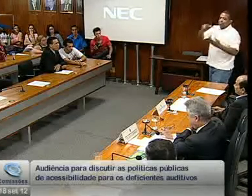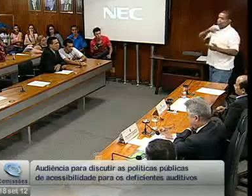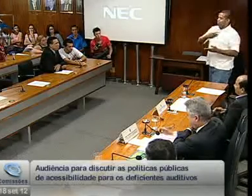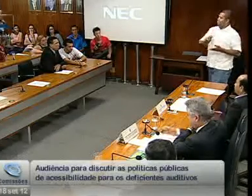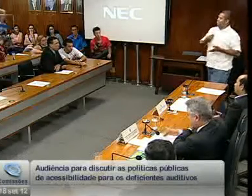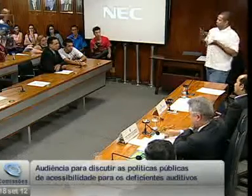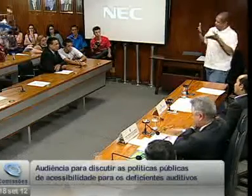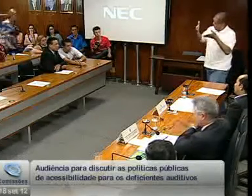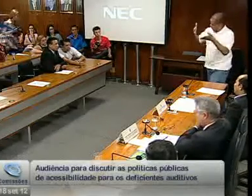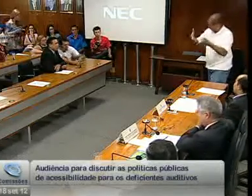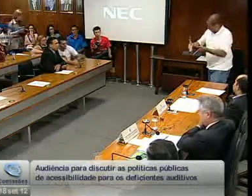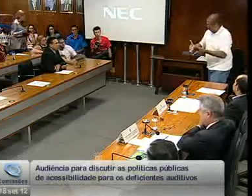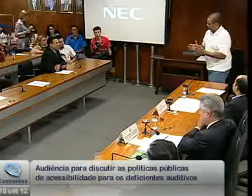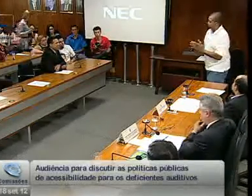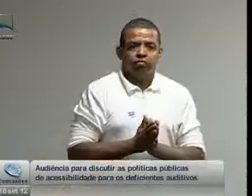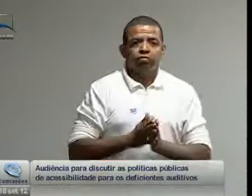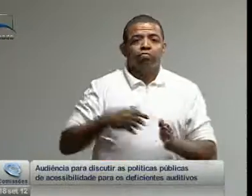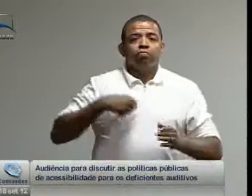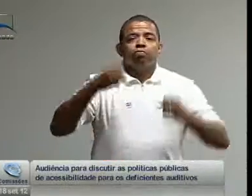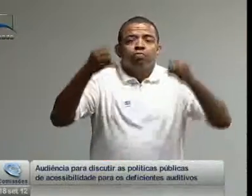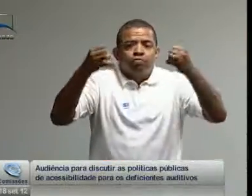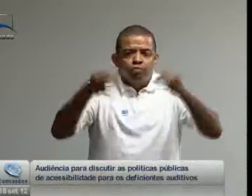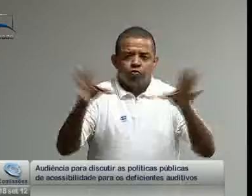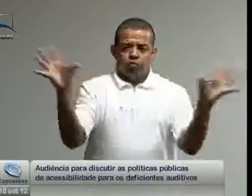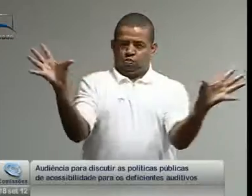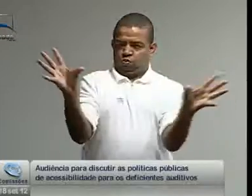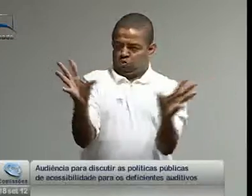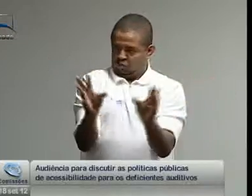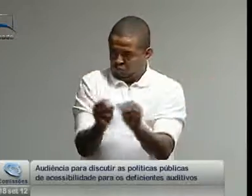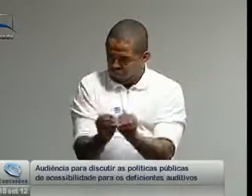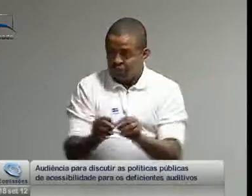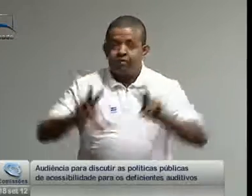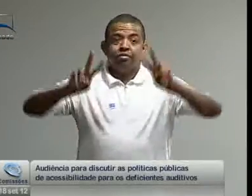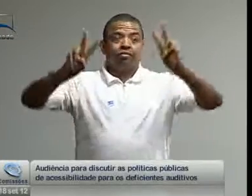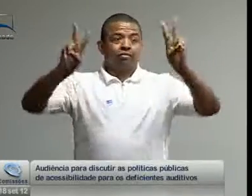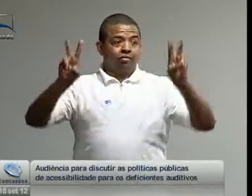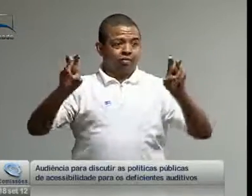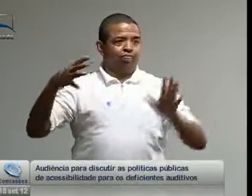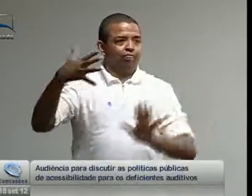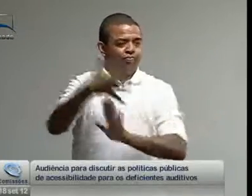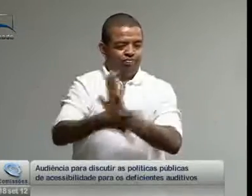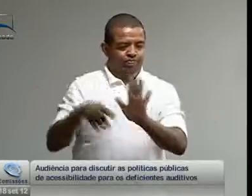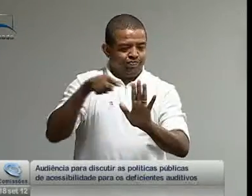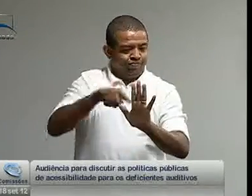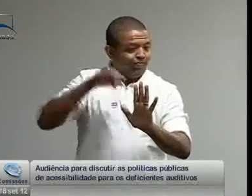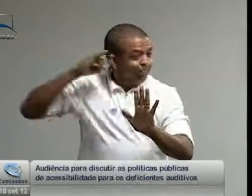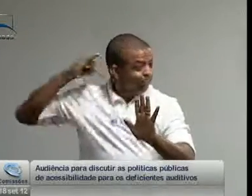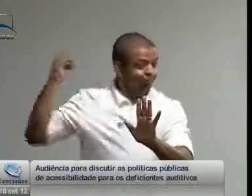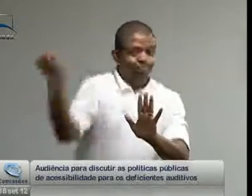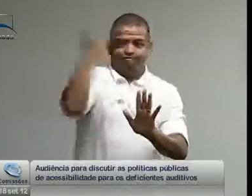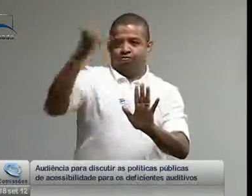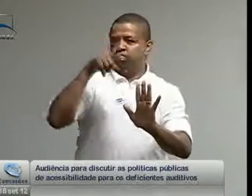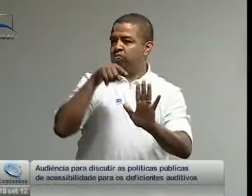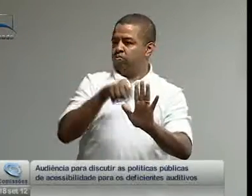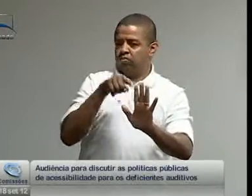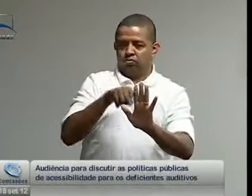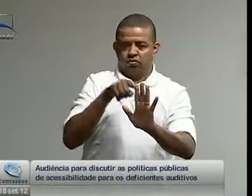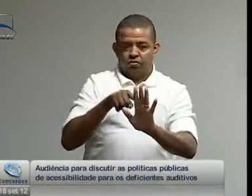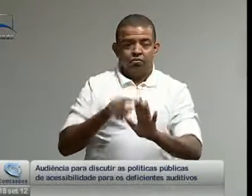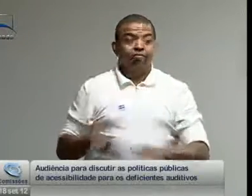composta aqui dessas importantes presenças. Eu gostaria de ser sucinto e resumir a respeito da importância da